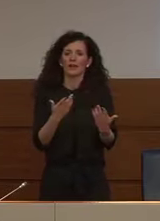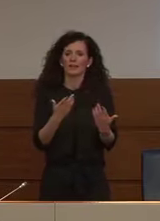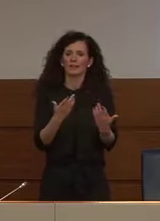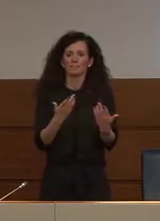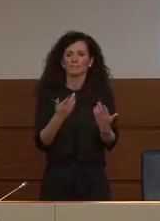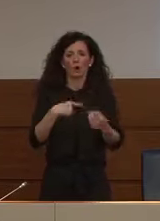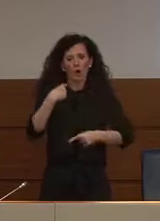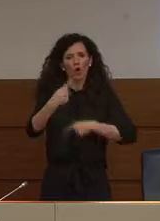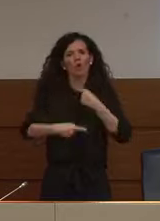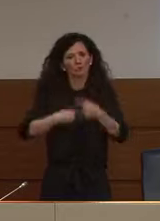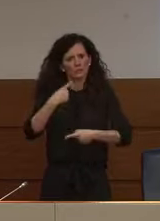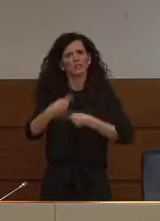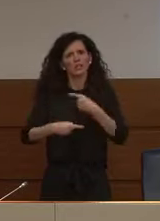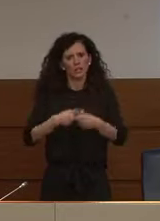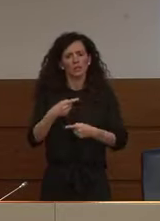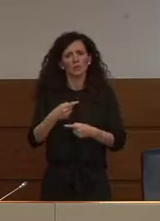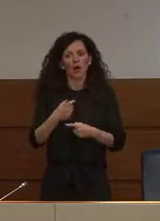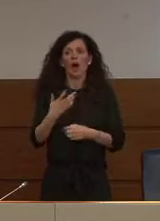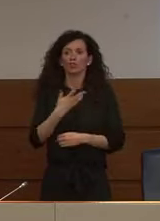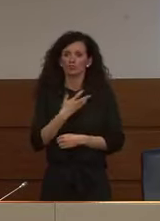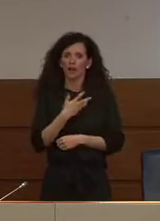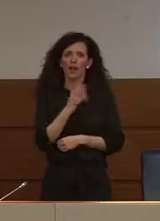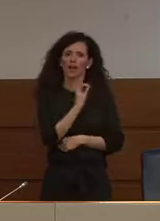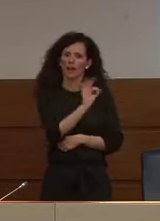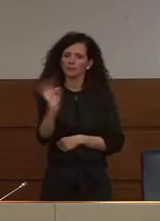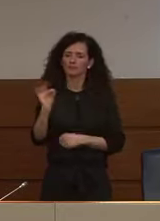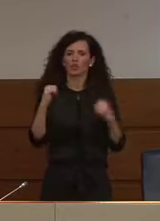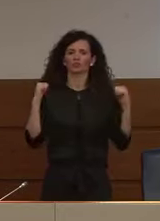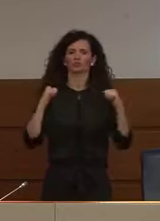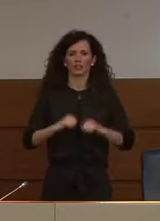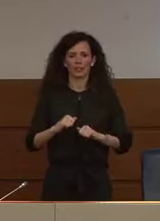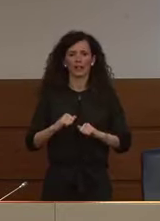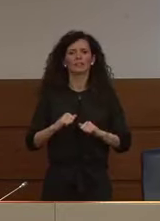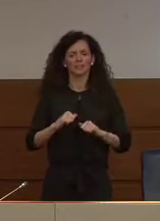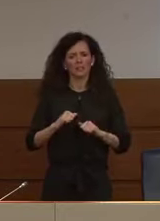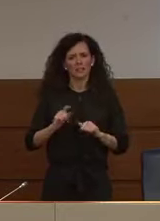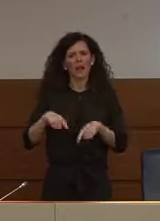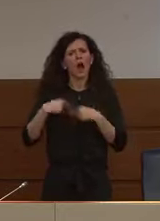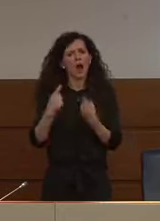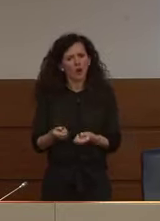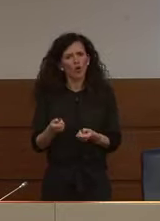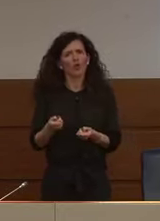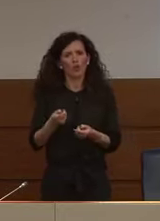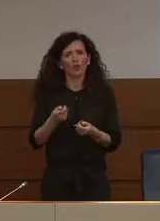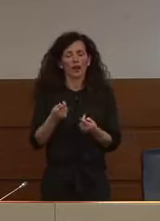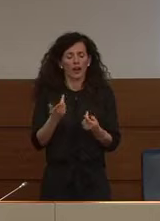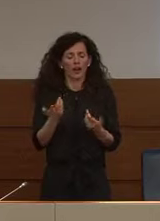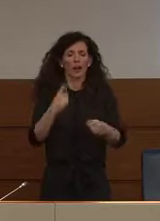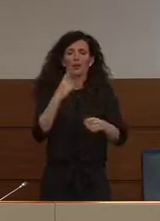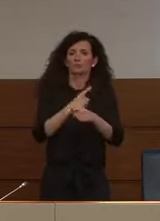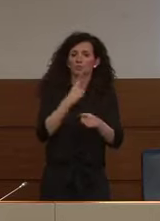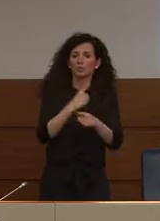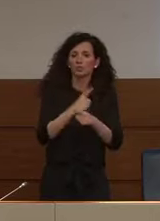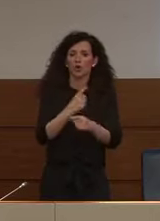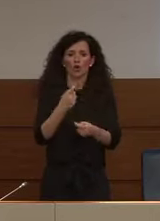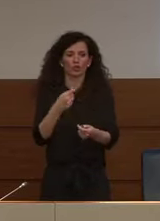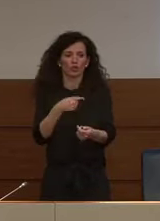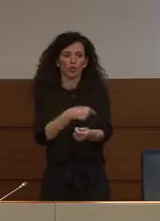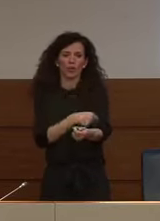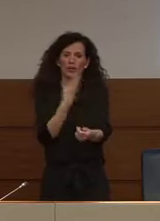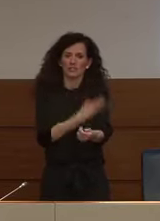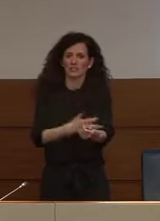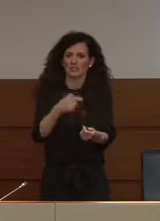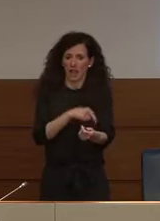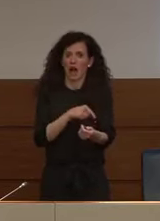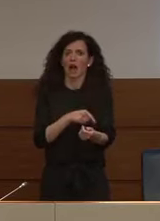meno. Ci sono dei cittadini del nostro Paese che hanno regolarmente bisogno di fare le trasfusioni su